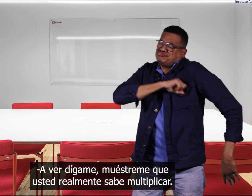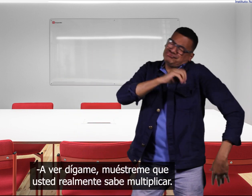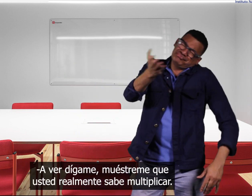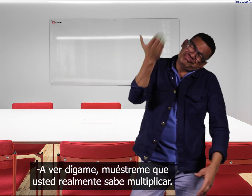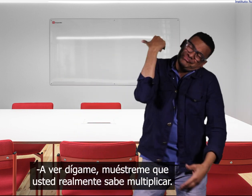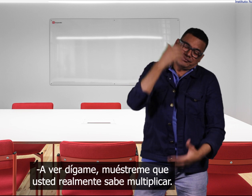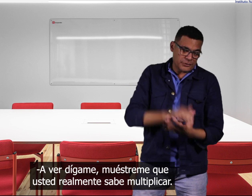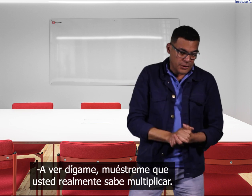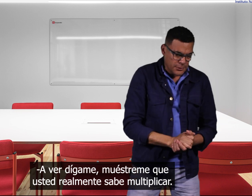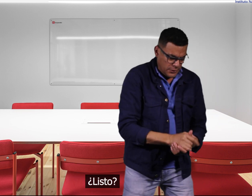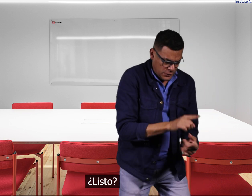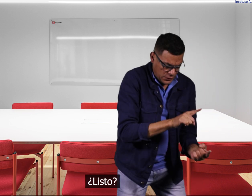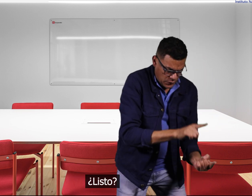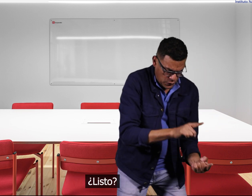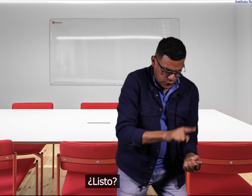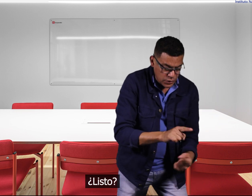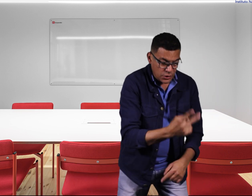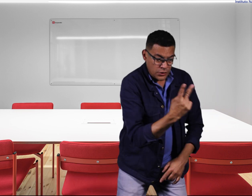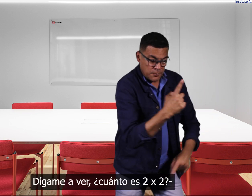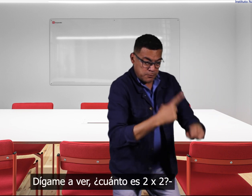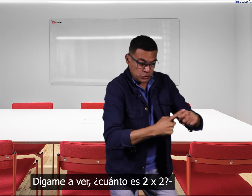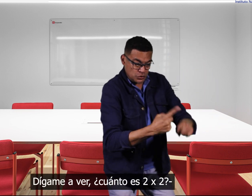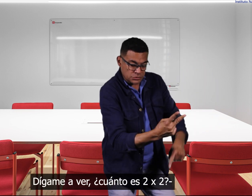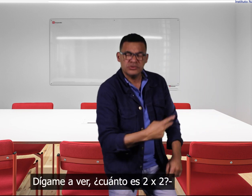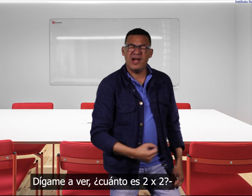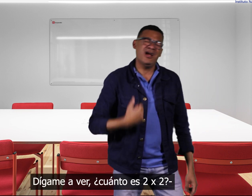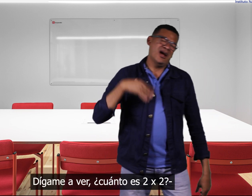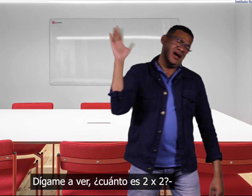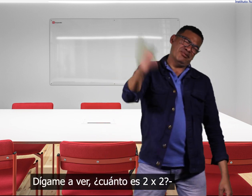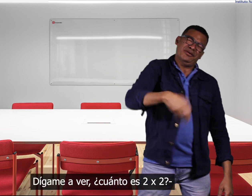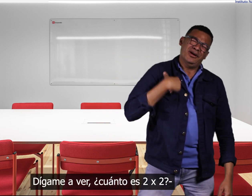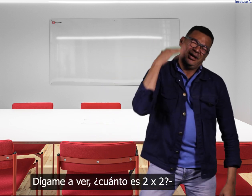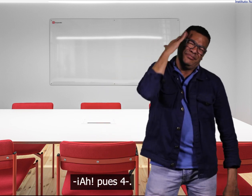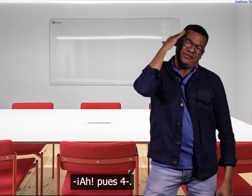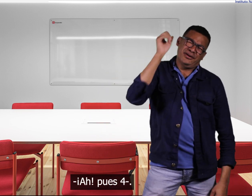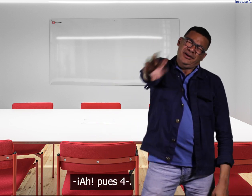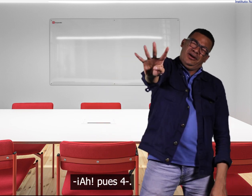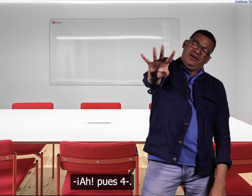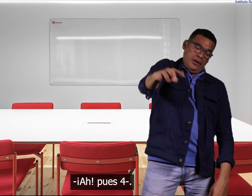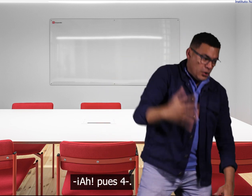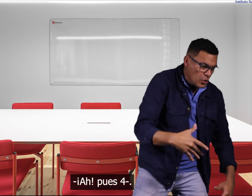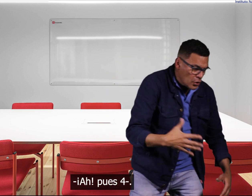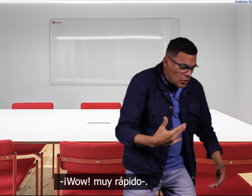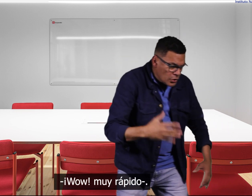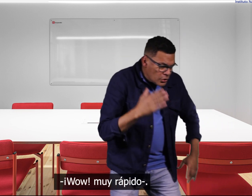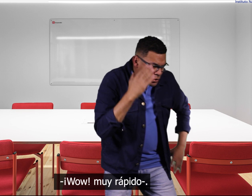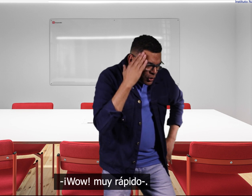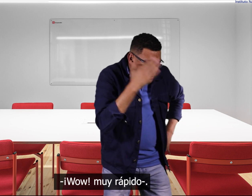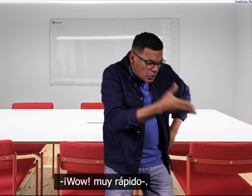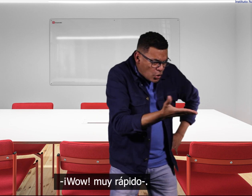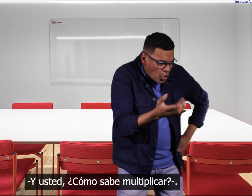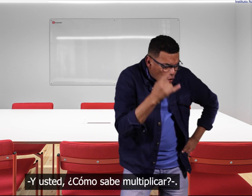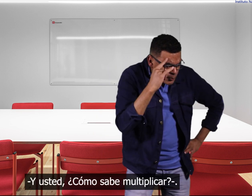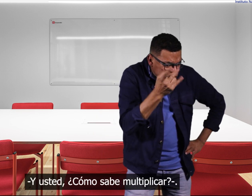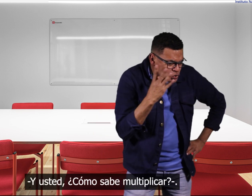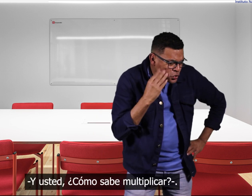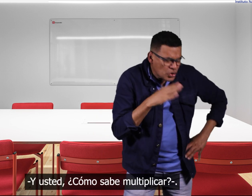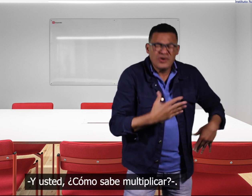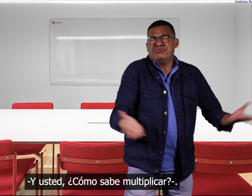sabe multiplicar listo dígame a ver cuántos dos por dos da pues cuatro bueno sí muy rápido y usted cómo